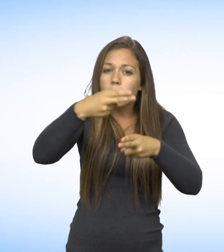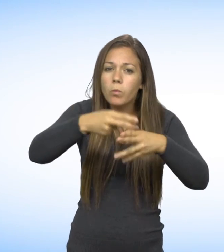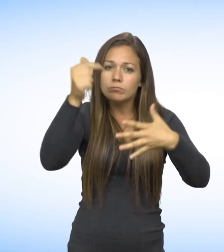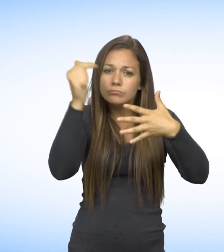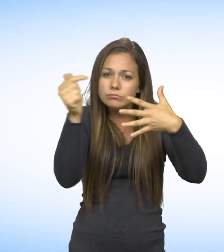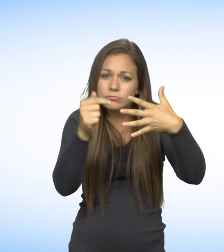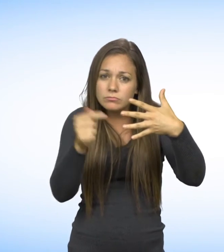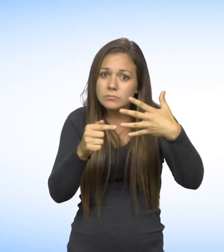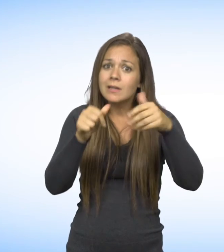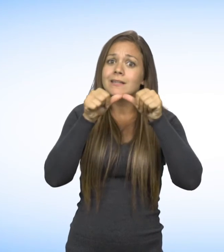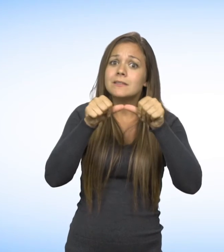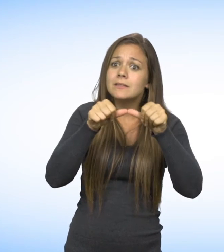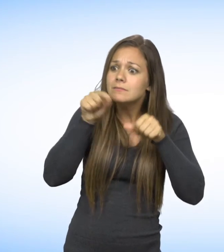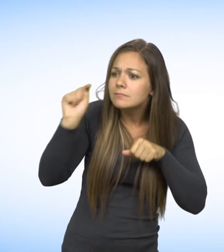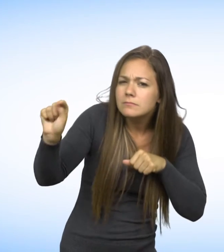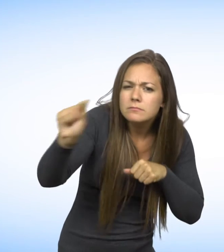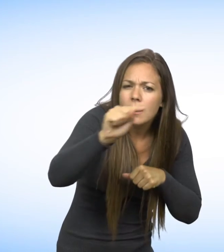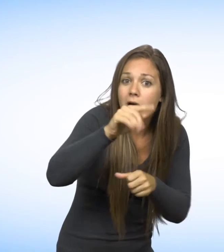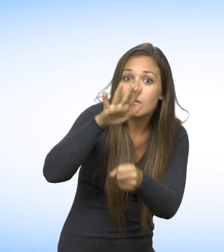Les noms et coordonnées de témoins s'il y a lieu